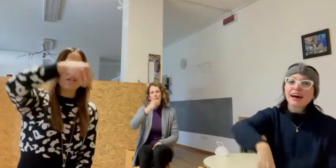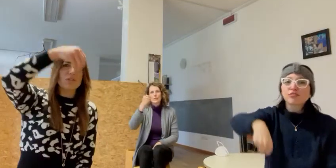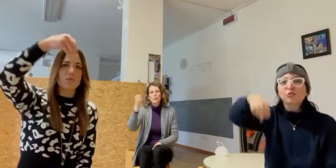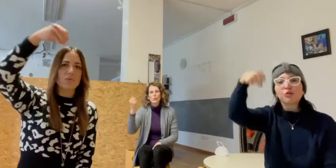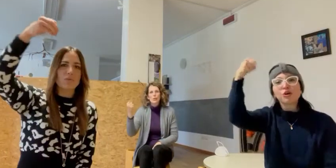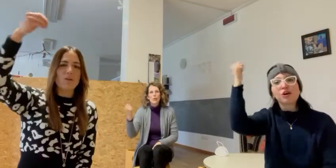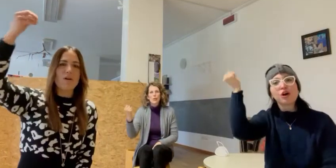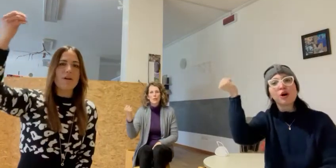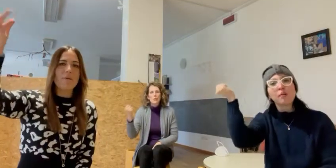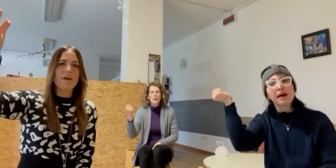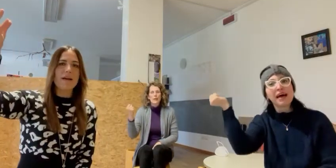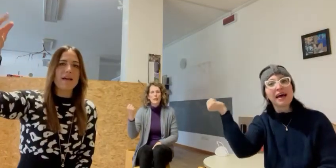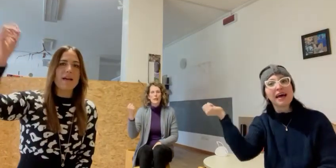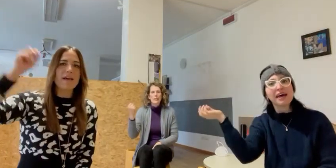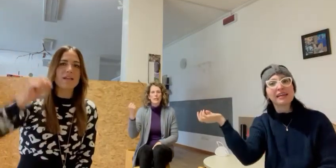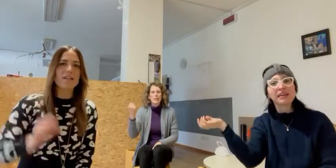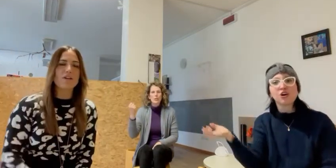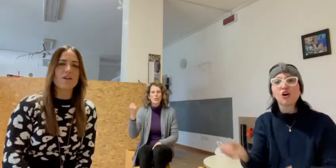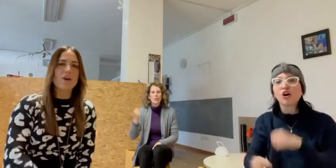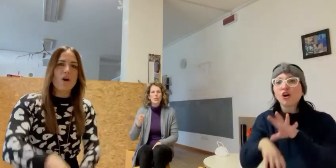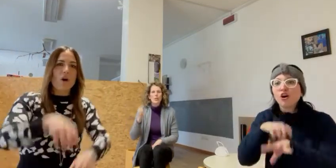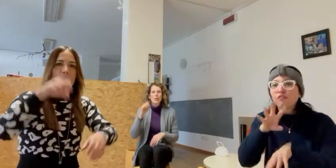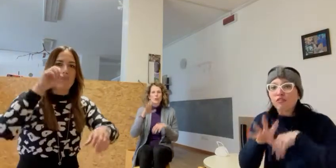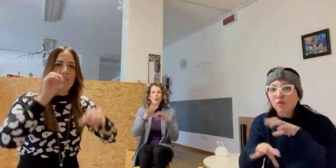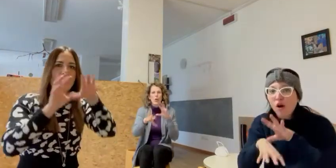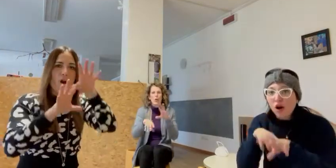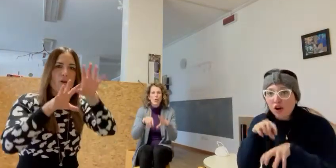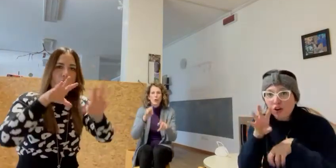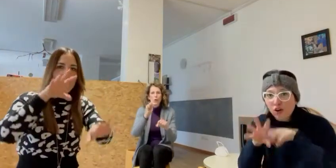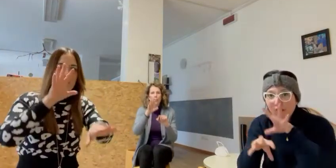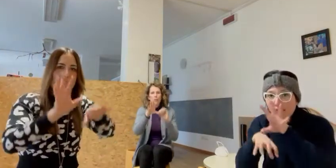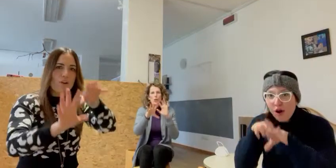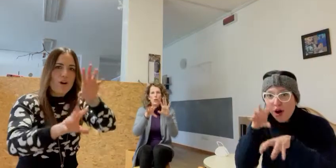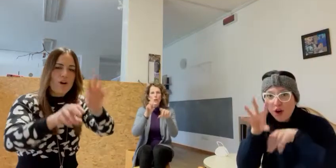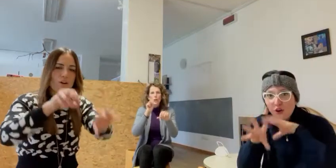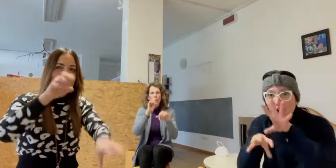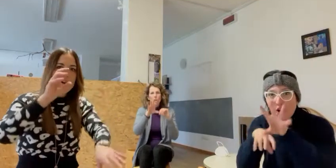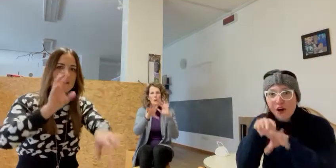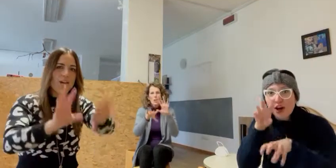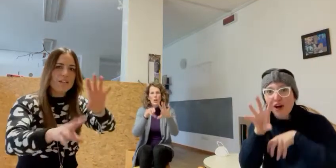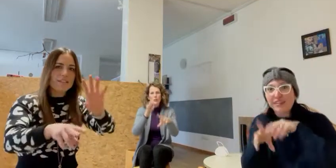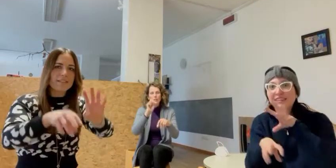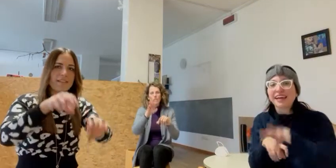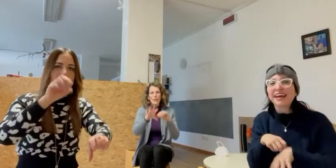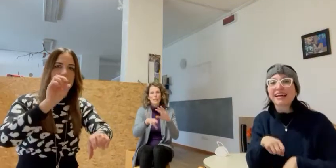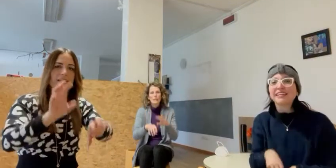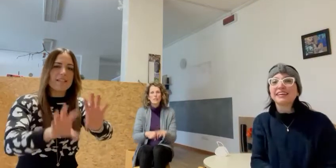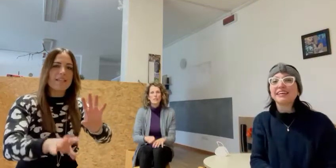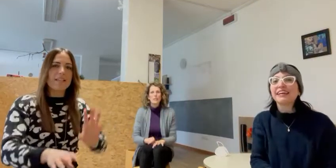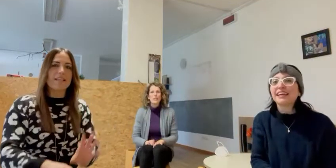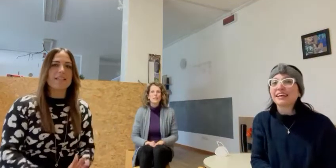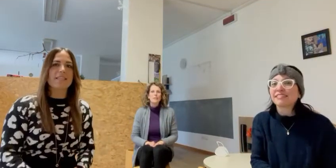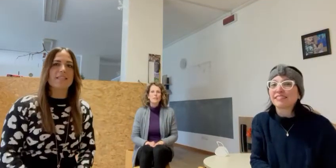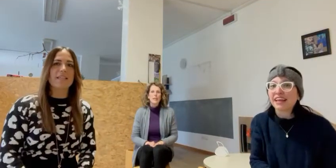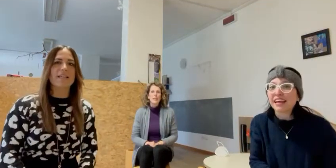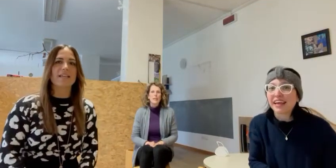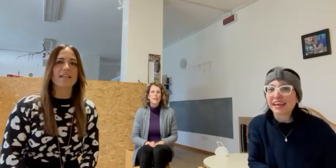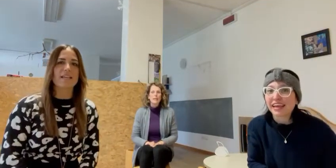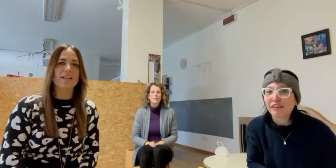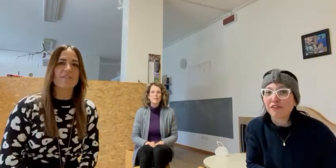sul coperchio Fuoco, fuoco, notte di le streghe E